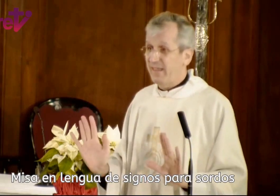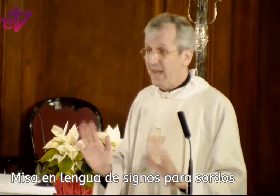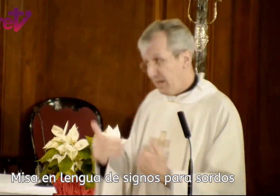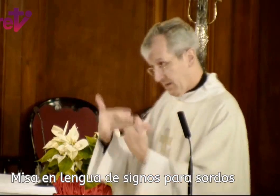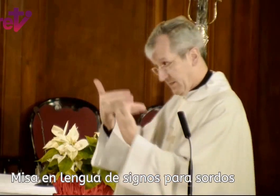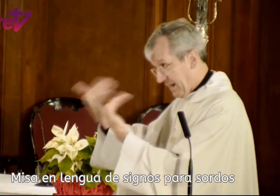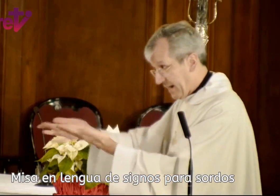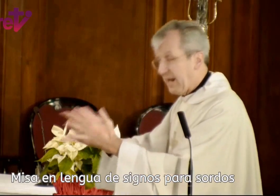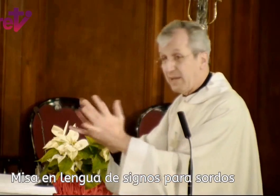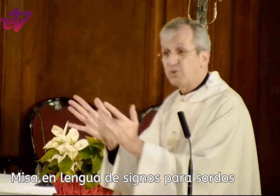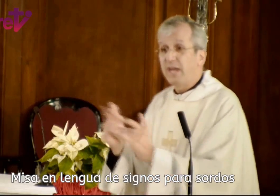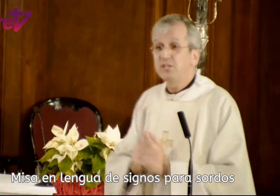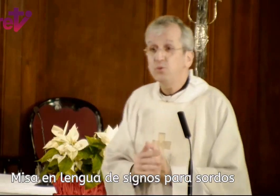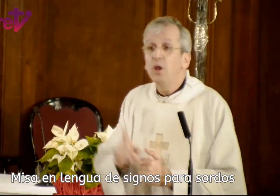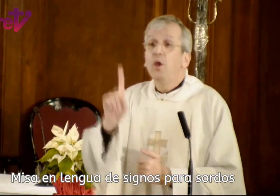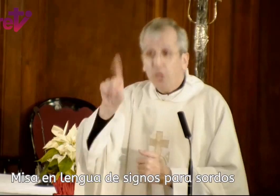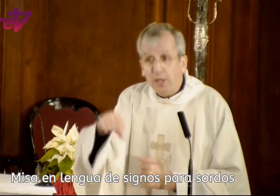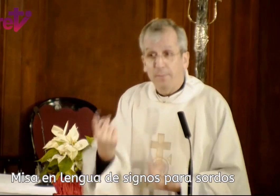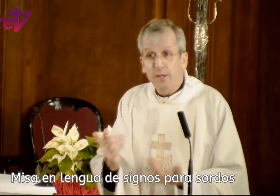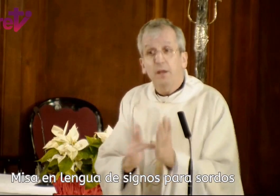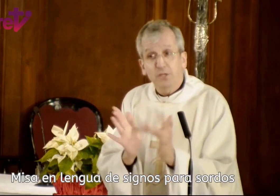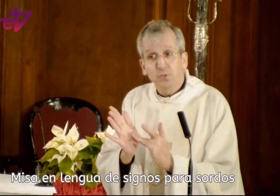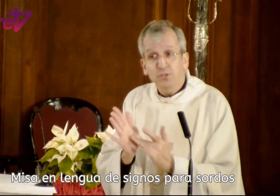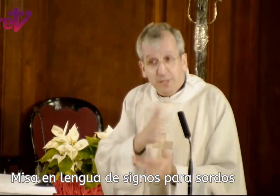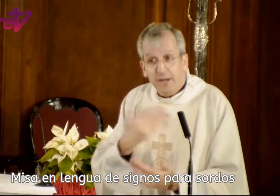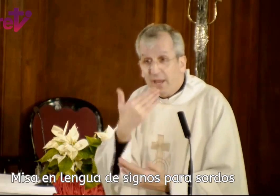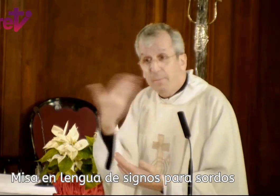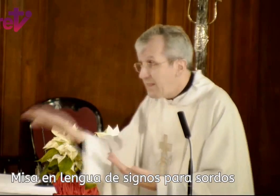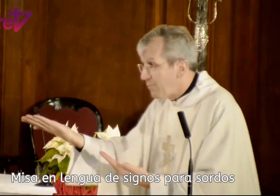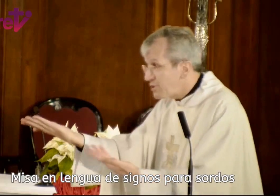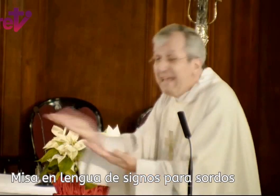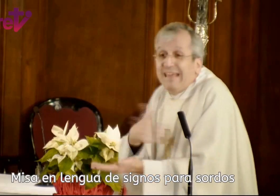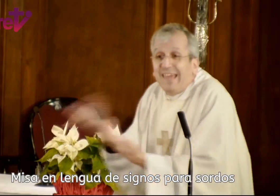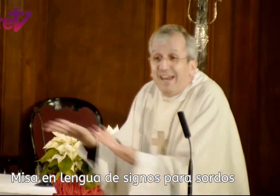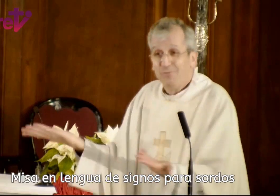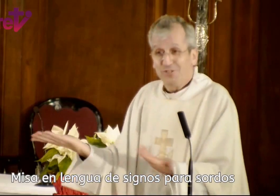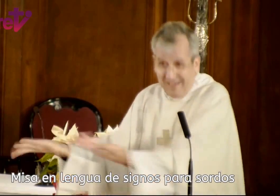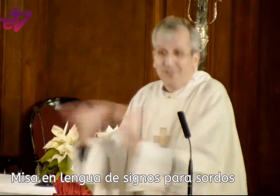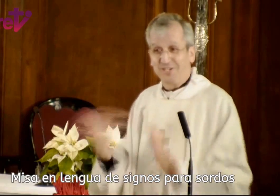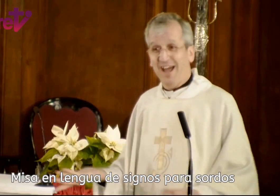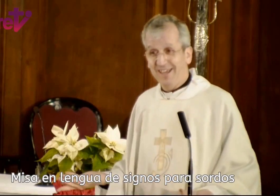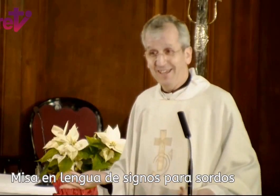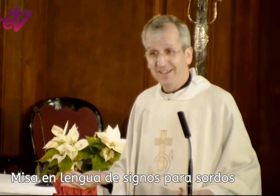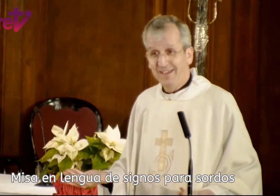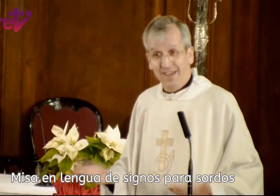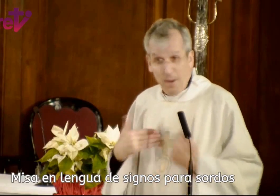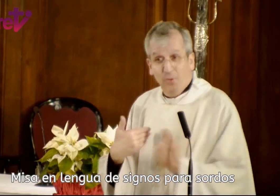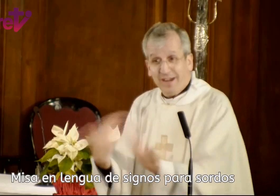dejar, se la regalaremos a Jesús. Y también Jesús quiere que le pidamos que queremos que nos regale. Él puede